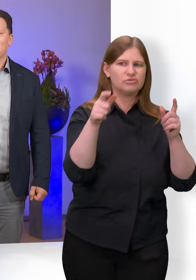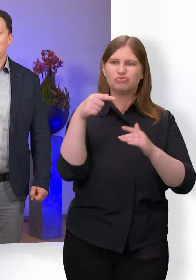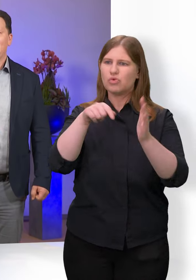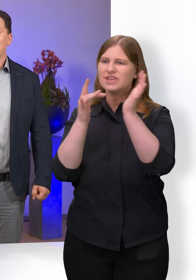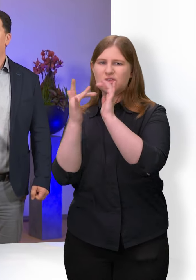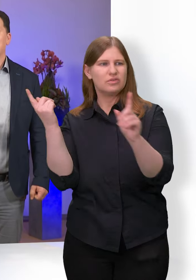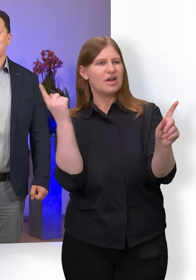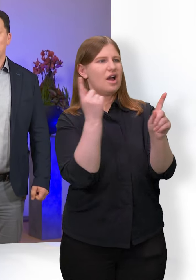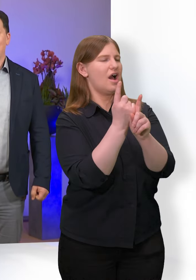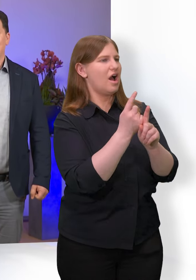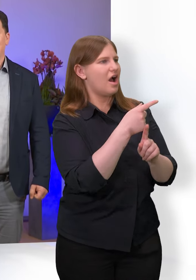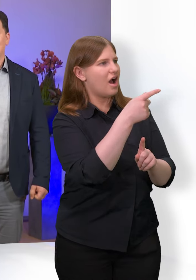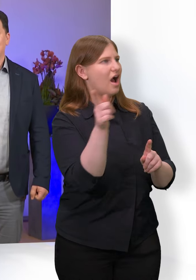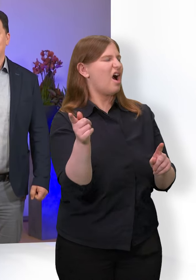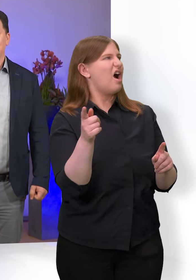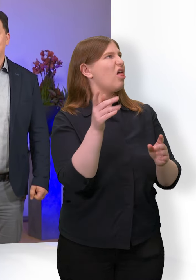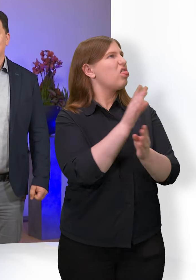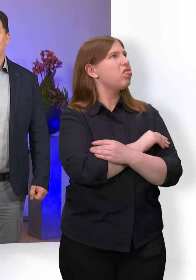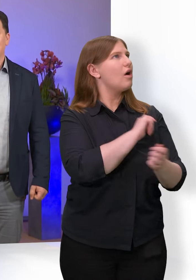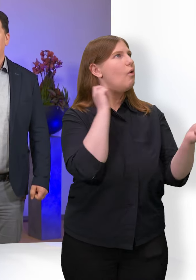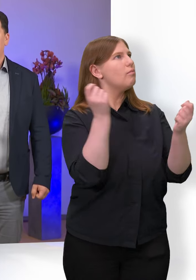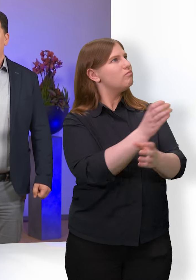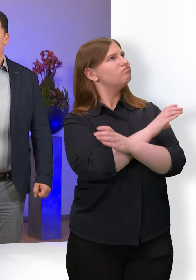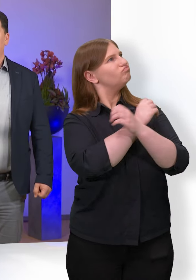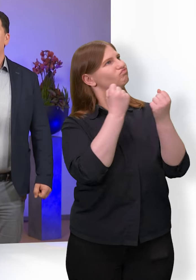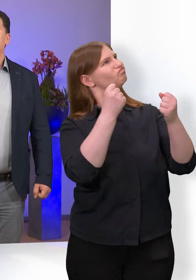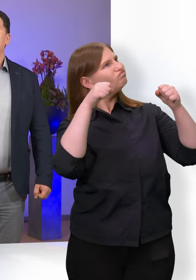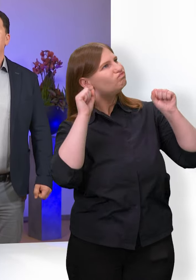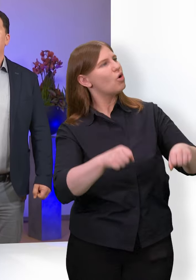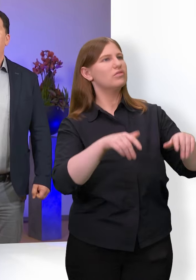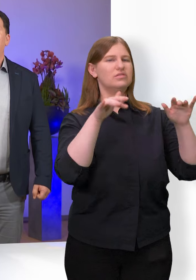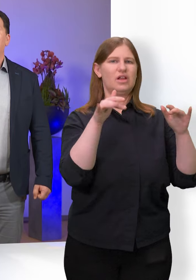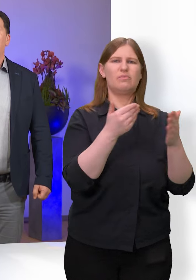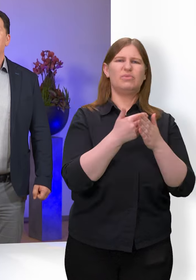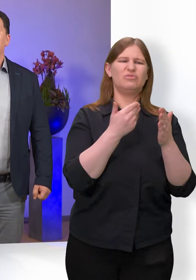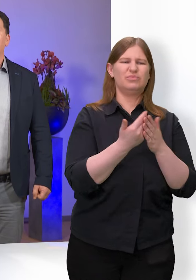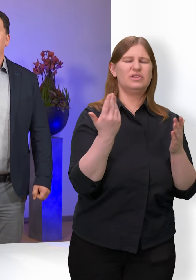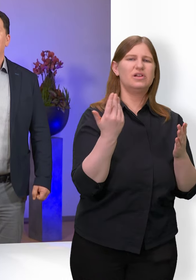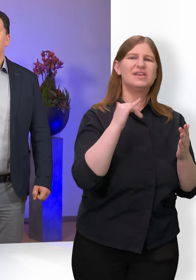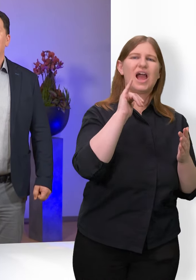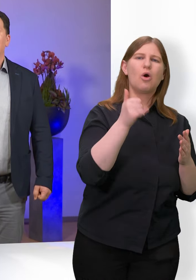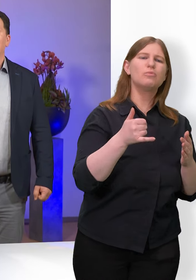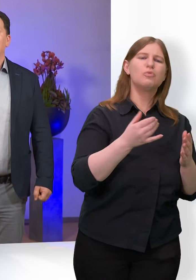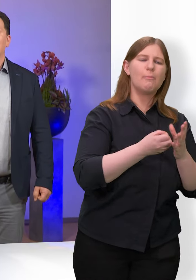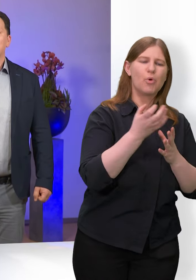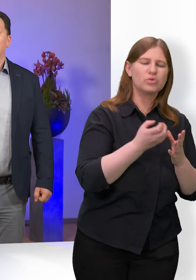ihr Potenzial entfalten. Die verstoßene Frau am Jakobsbrunnen wird zur